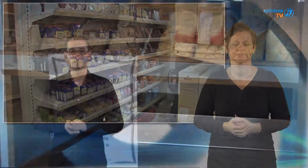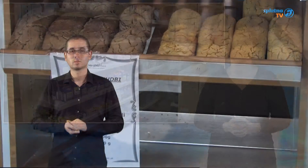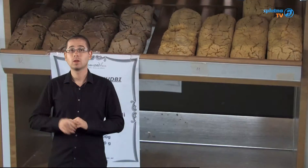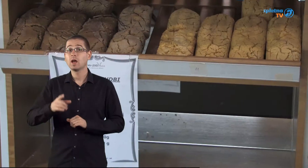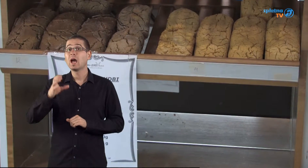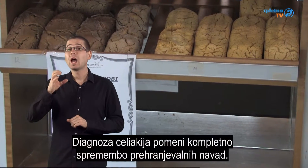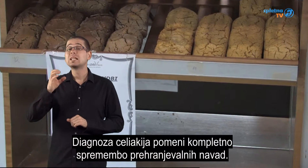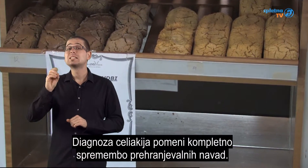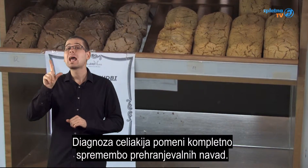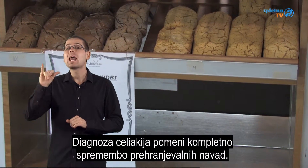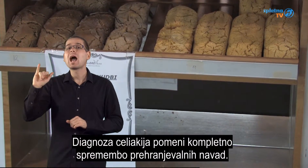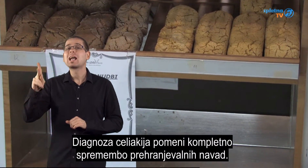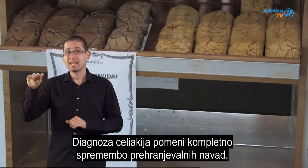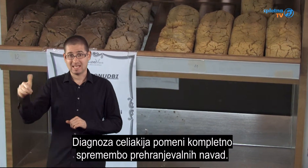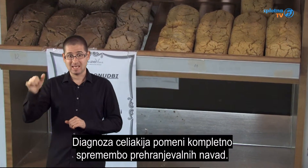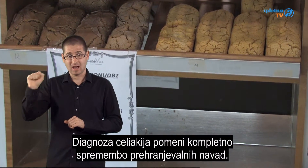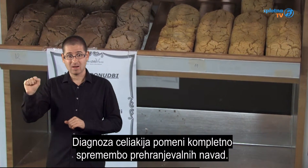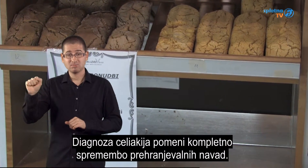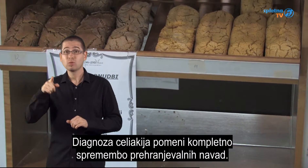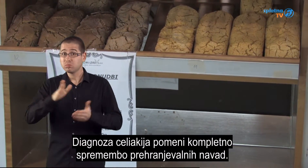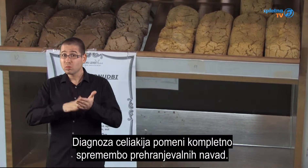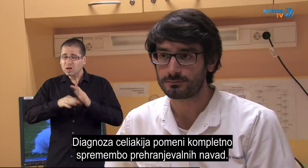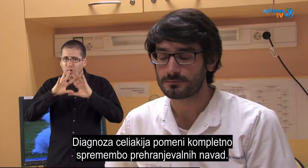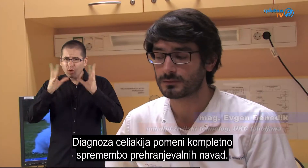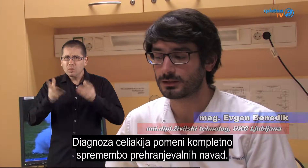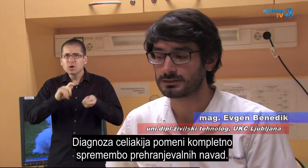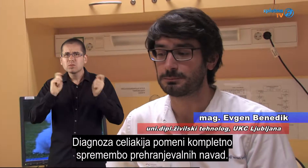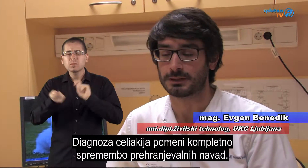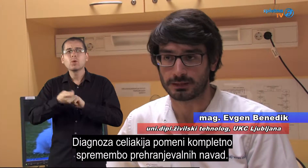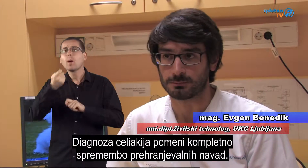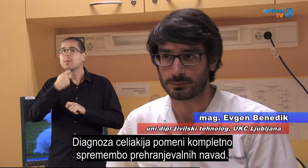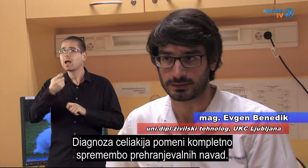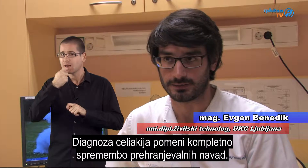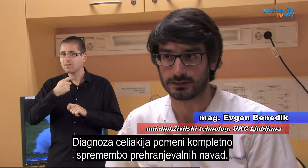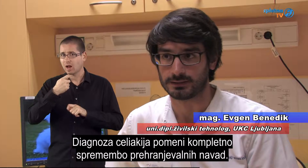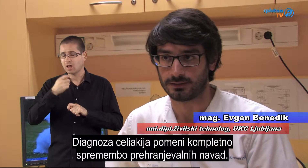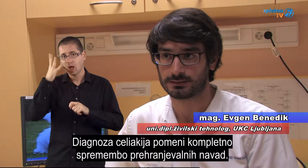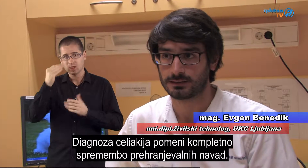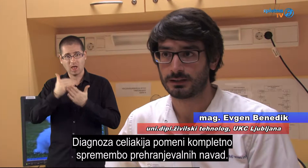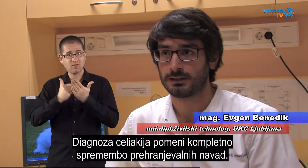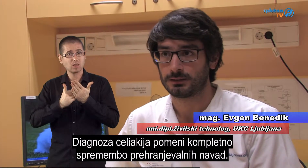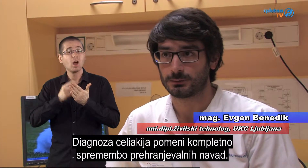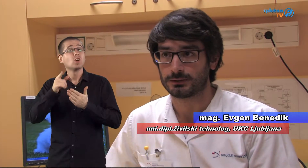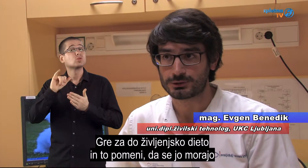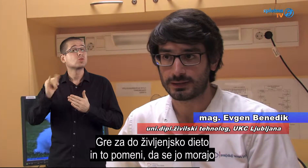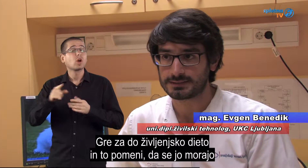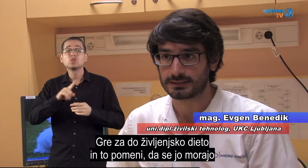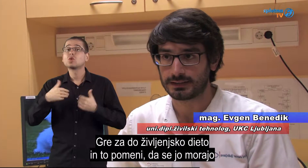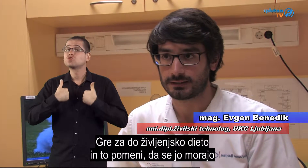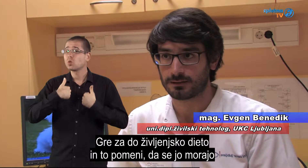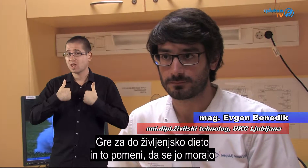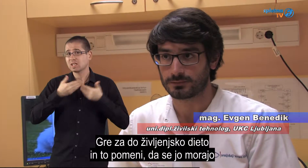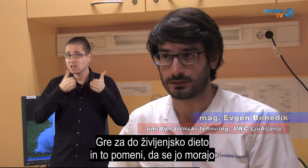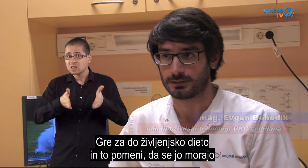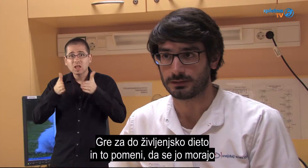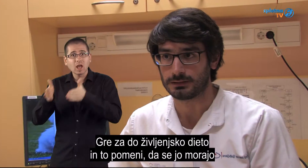Diagnoza celijakija pravzaprav pomeni kompletno spremembo prehranjevalnih navad. To je doživljenska